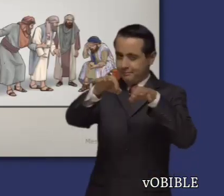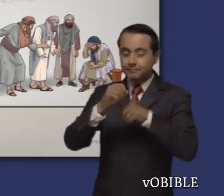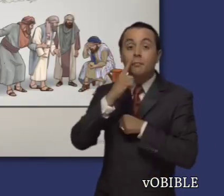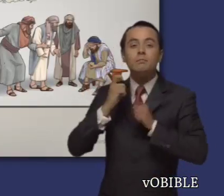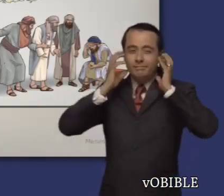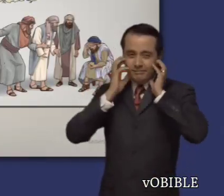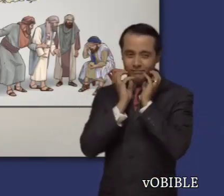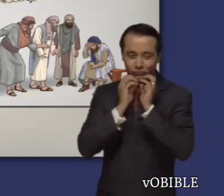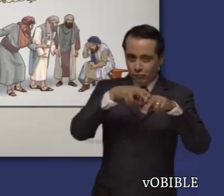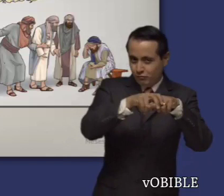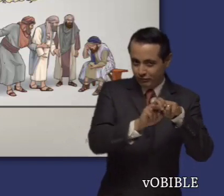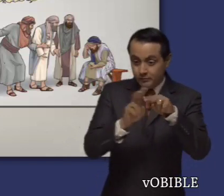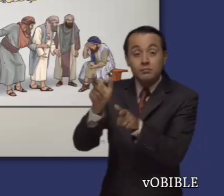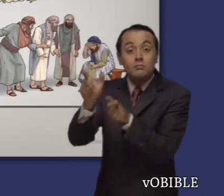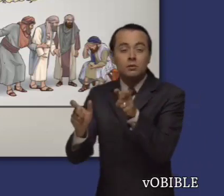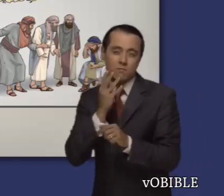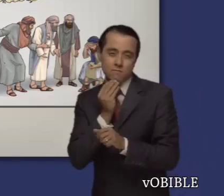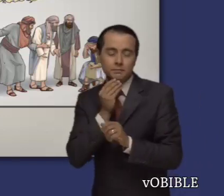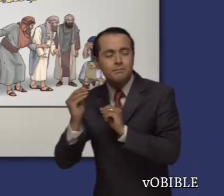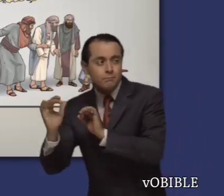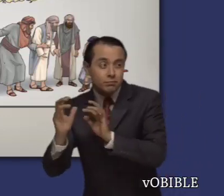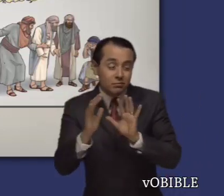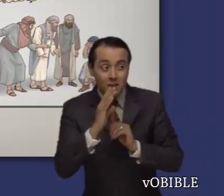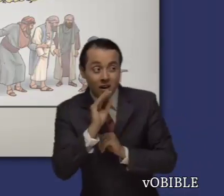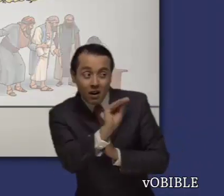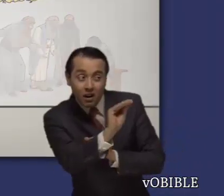Nehemias que las murallas y las puertas de la ciudad estaban en ruinas.